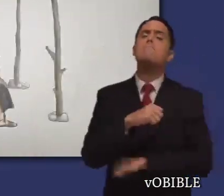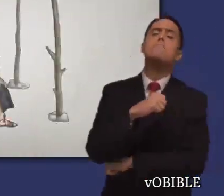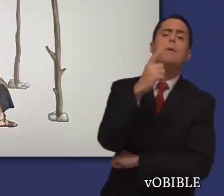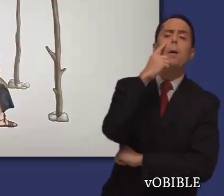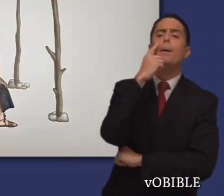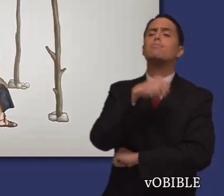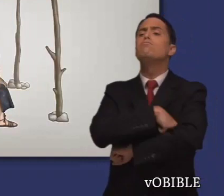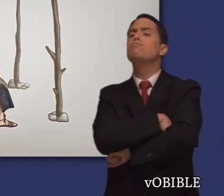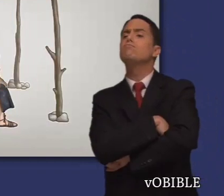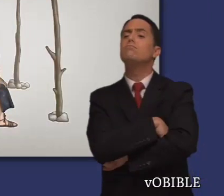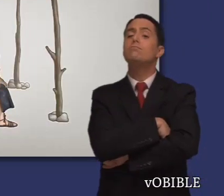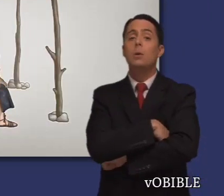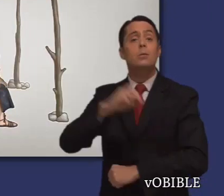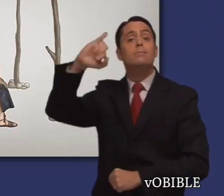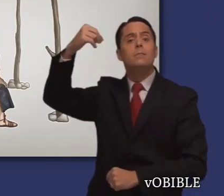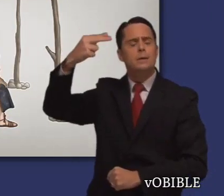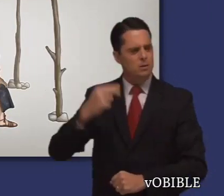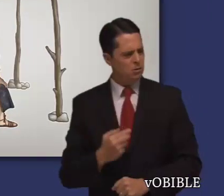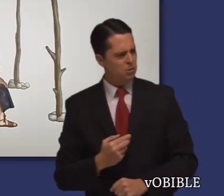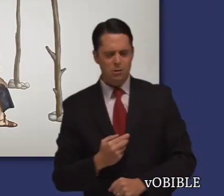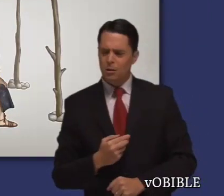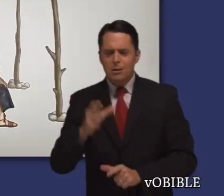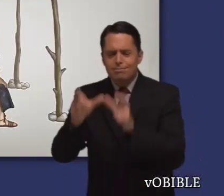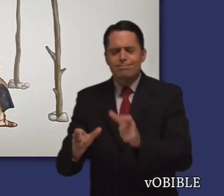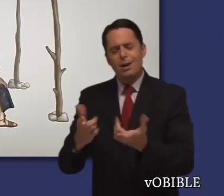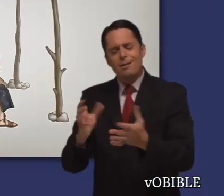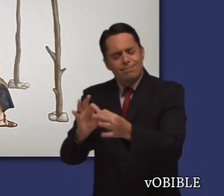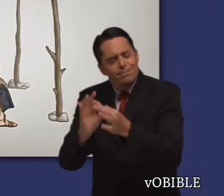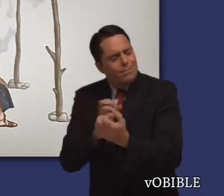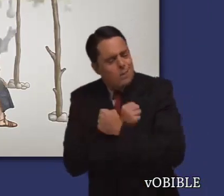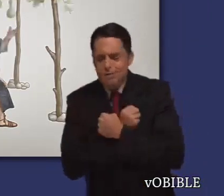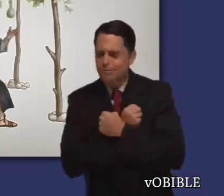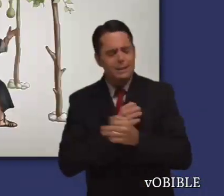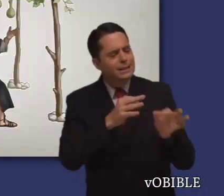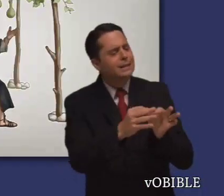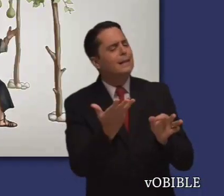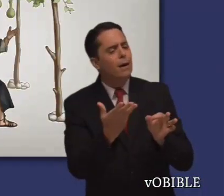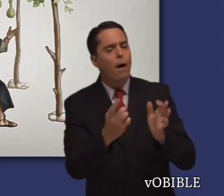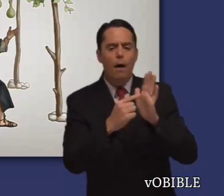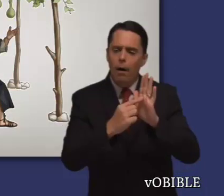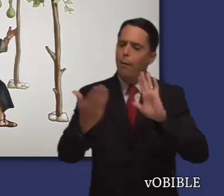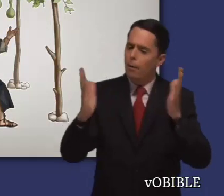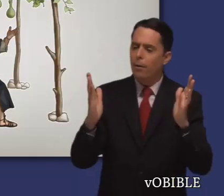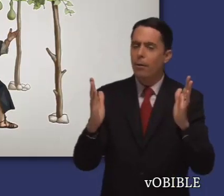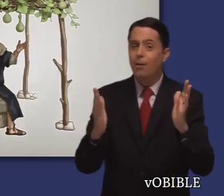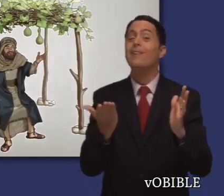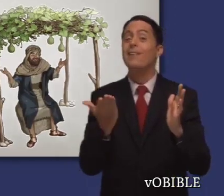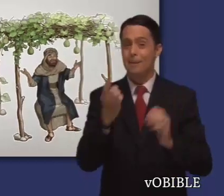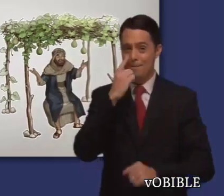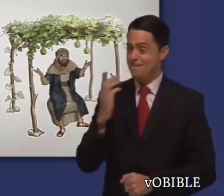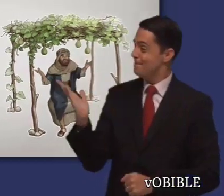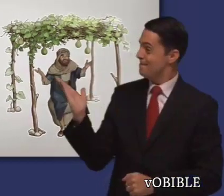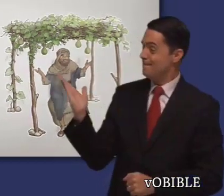Jonás se hace un pequeño refugio y espera a las afueras de la ciudad a ver qué ocurre. Jehová usa una calabaza